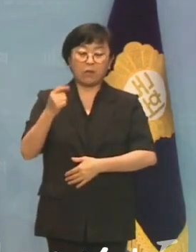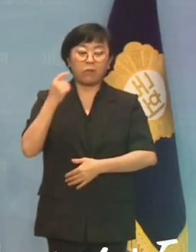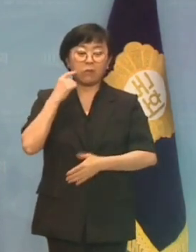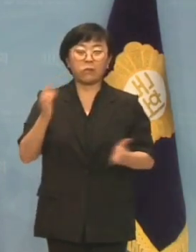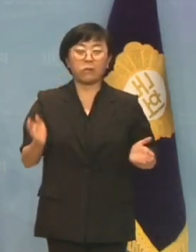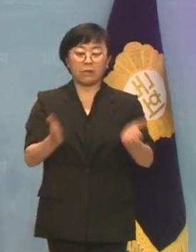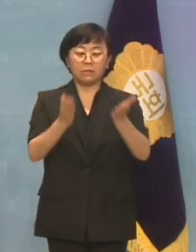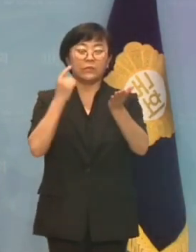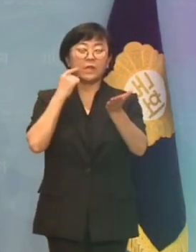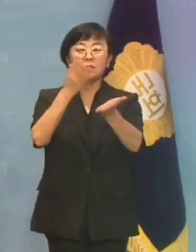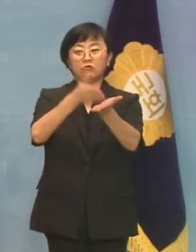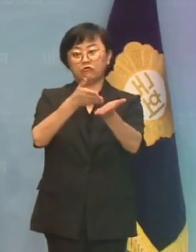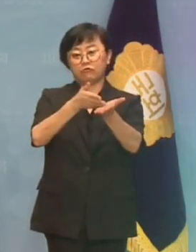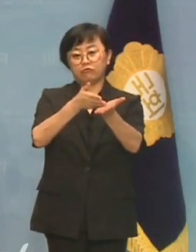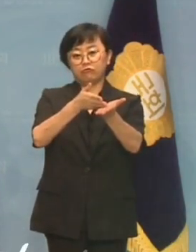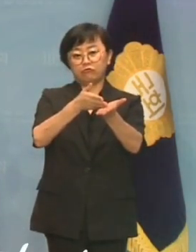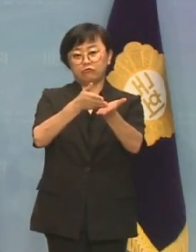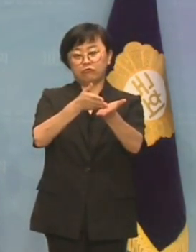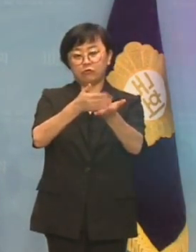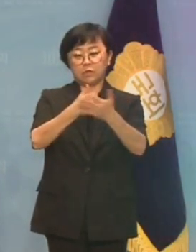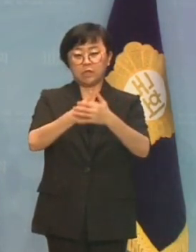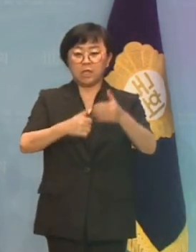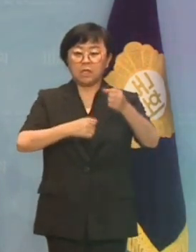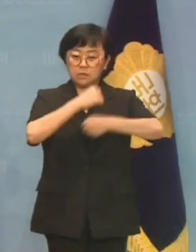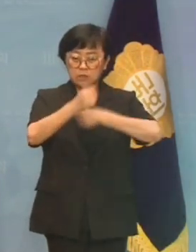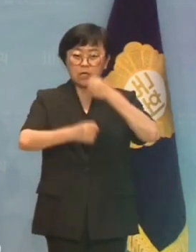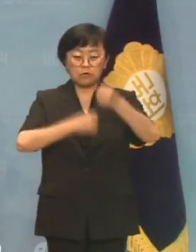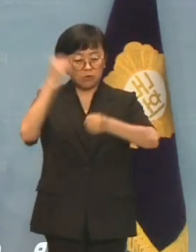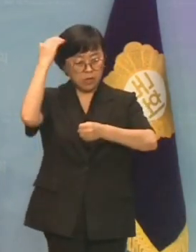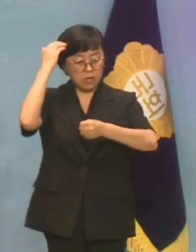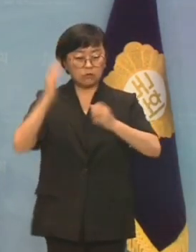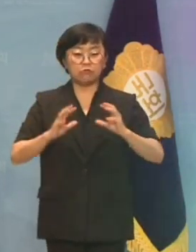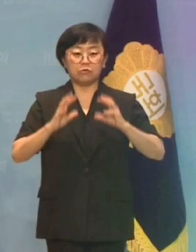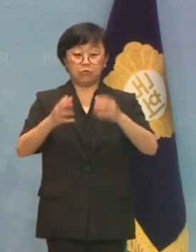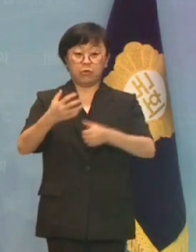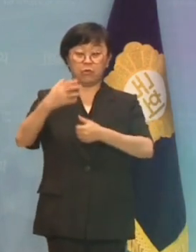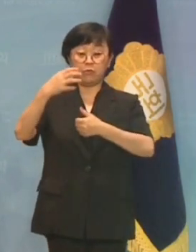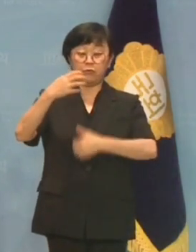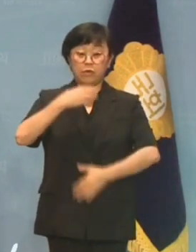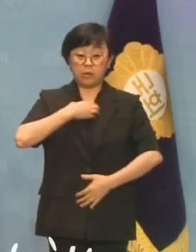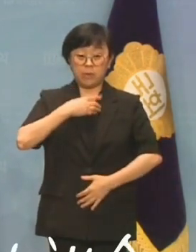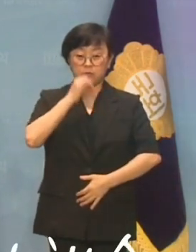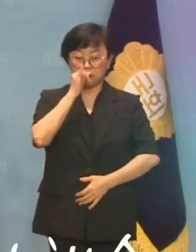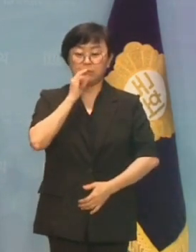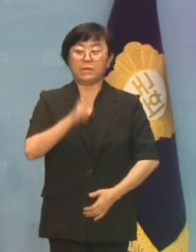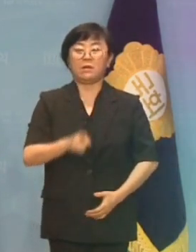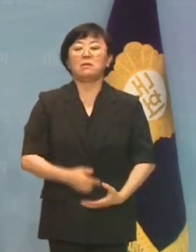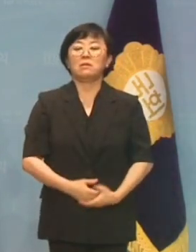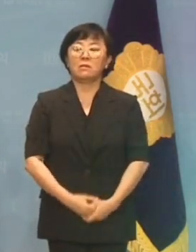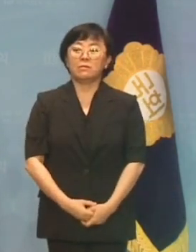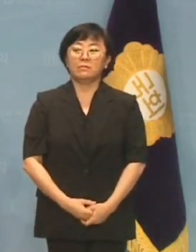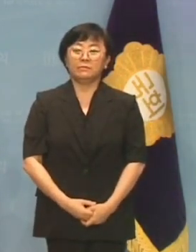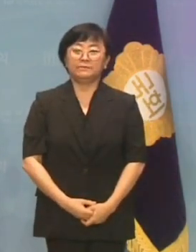허위선동, 가짜뉴스, 괴담이 자유대한민국을 위협하고 있다고 주장했습니다.